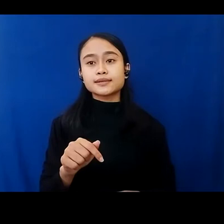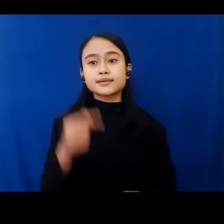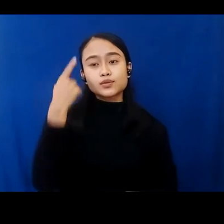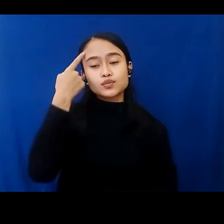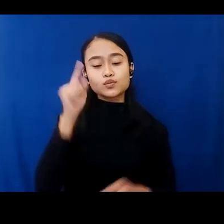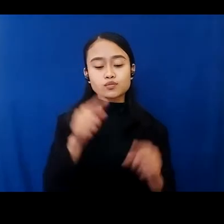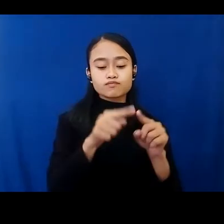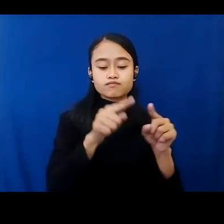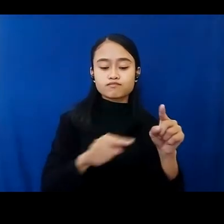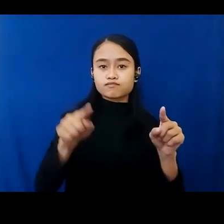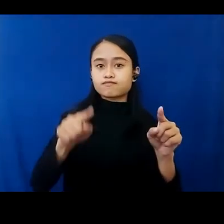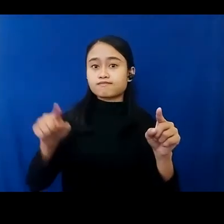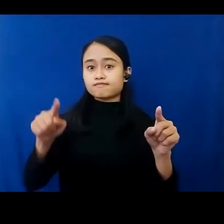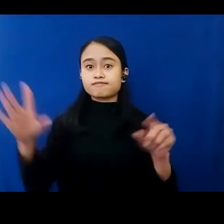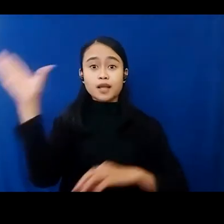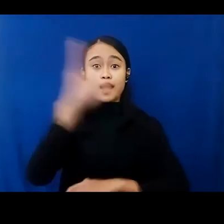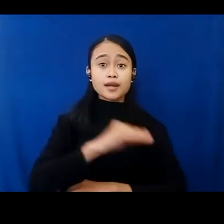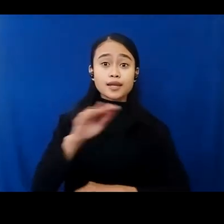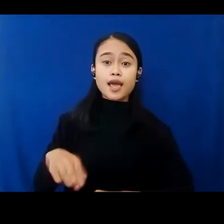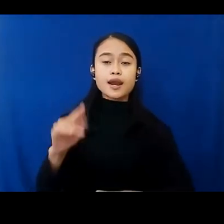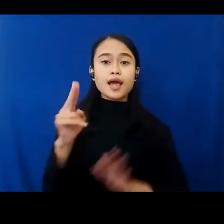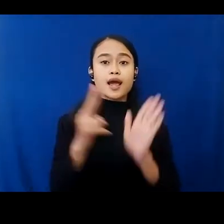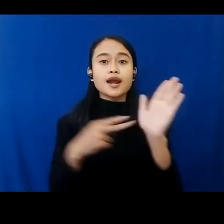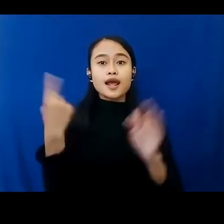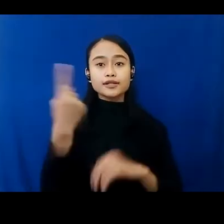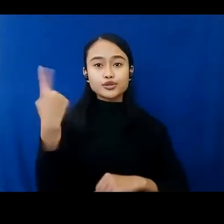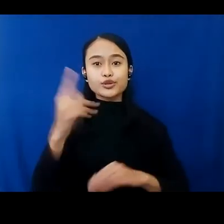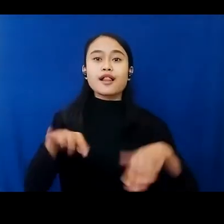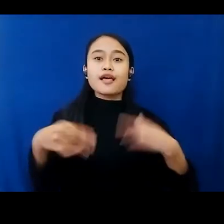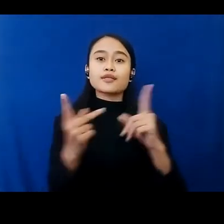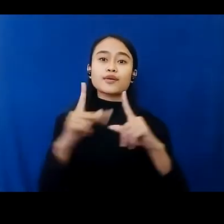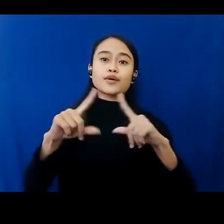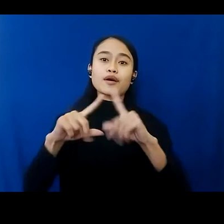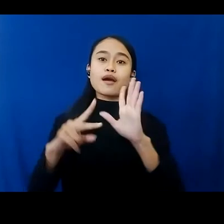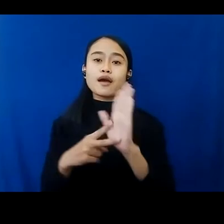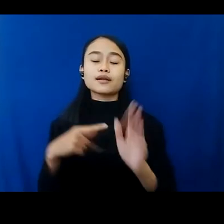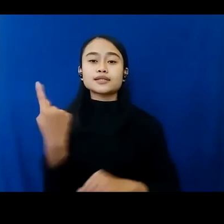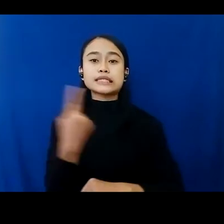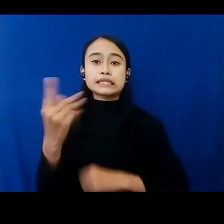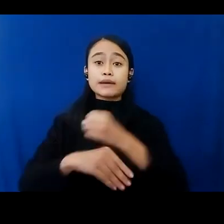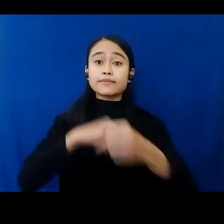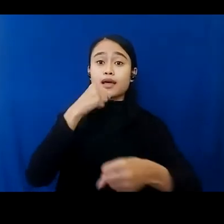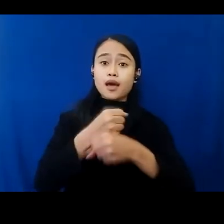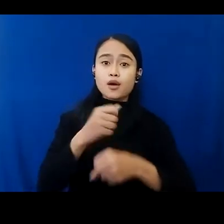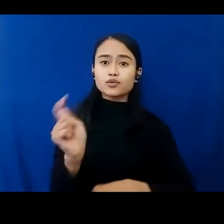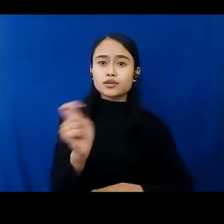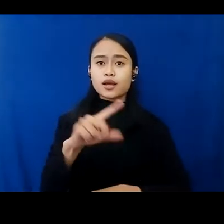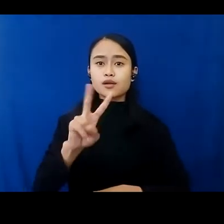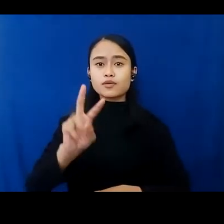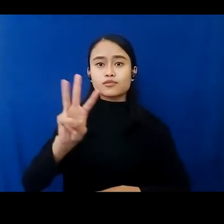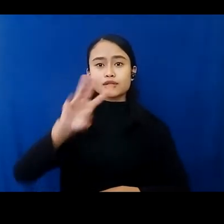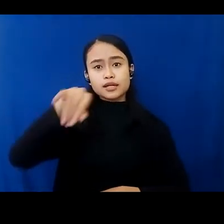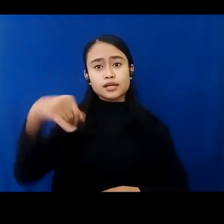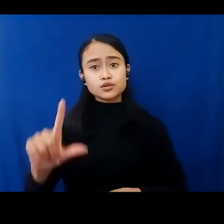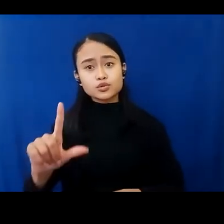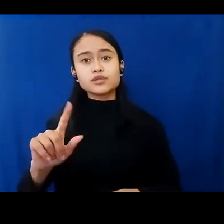Hari Anak Nasional atau HAN, dan diperingati setiap tahun pada tanggal 23 Juli baik di pusat maupun di